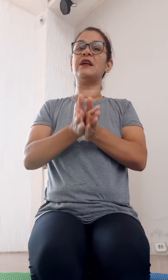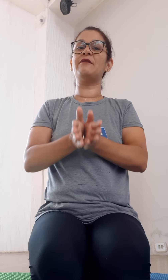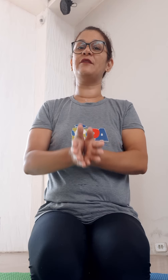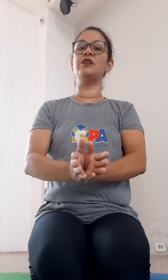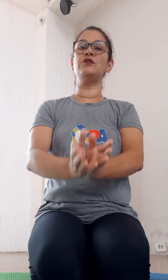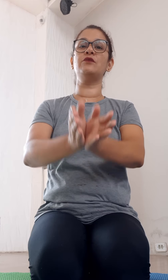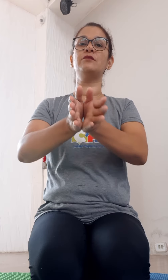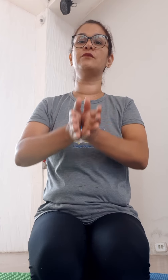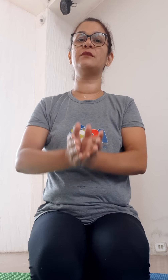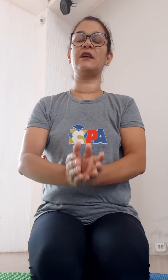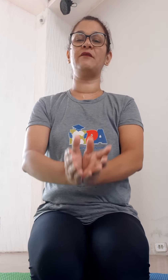navio,